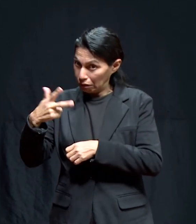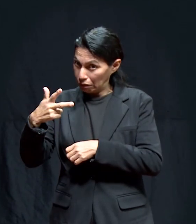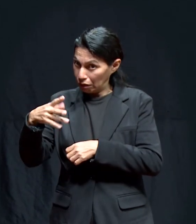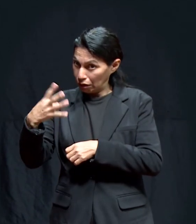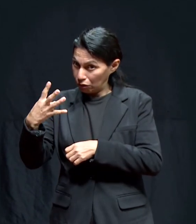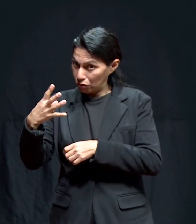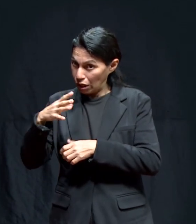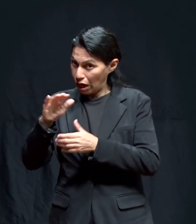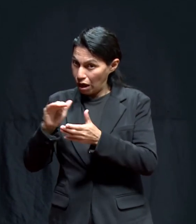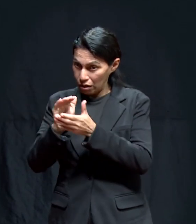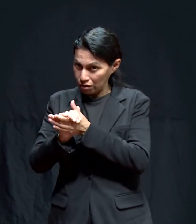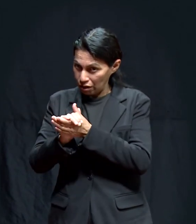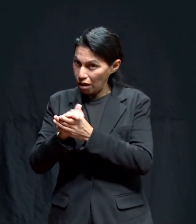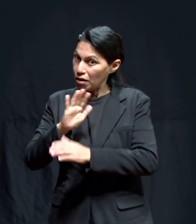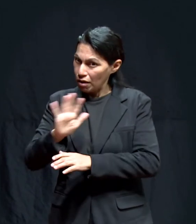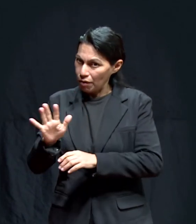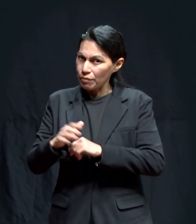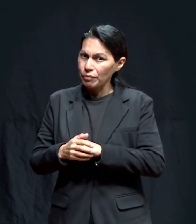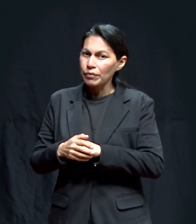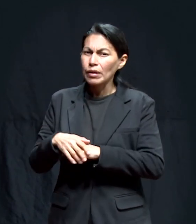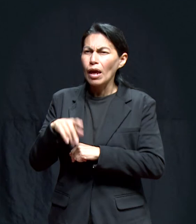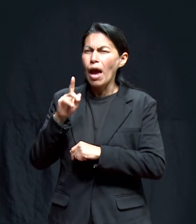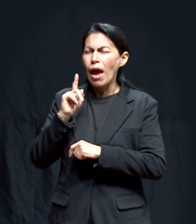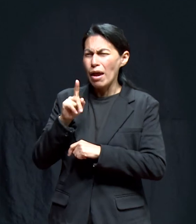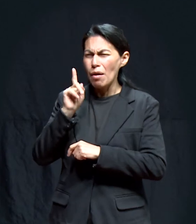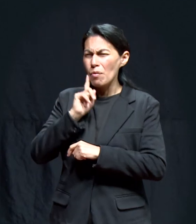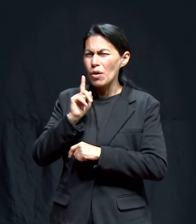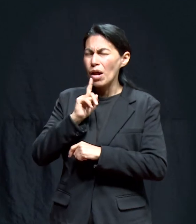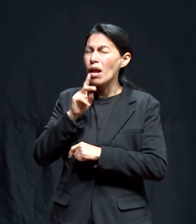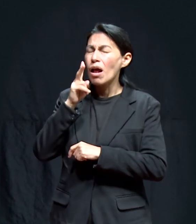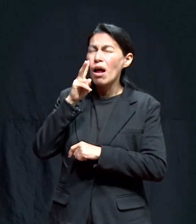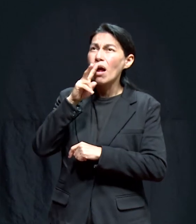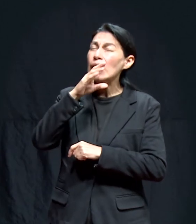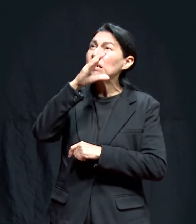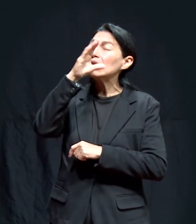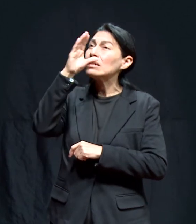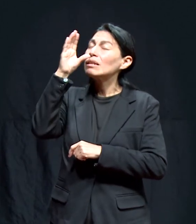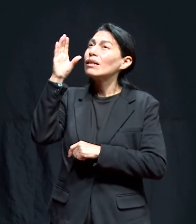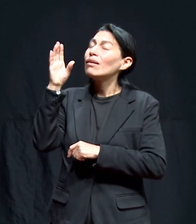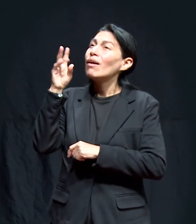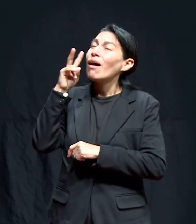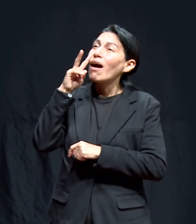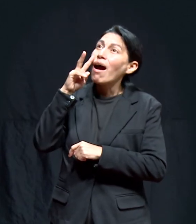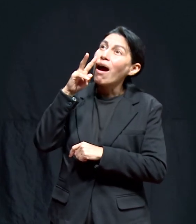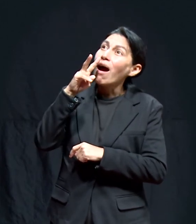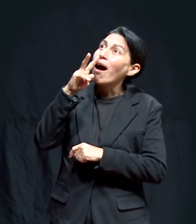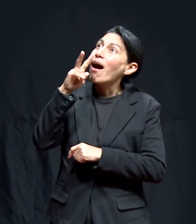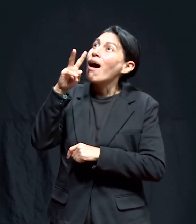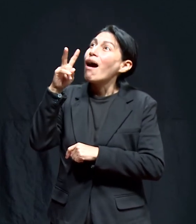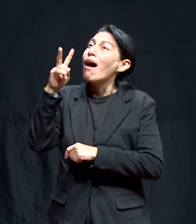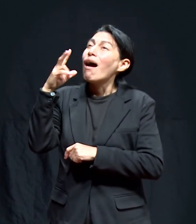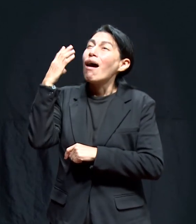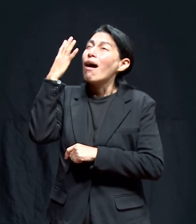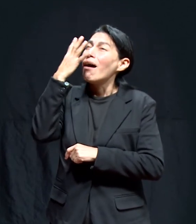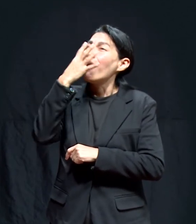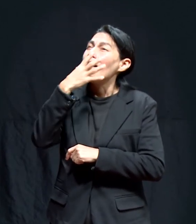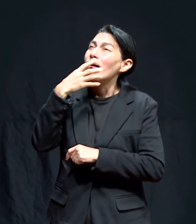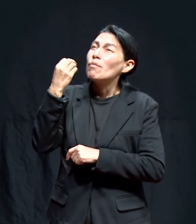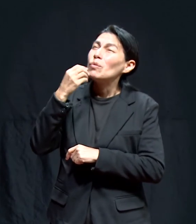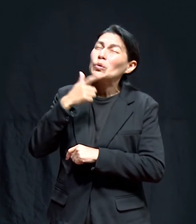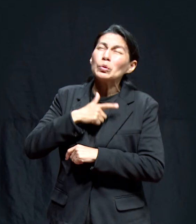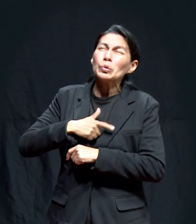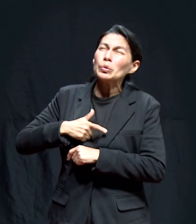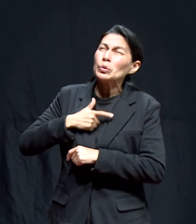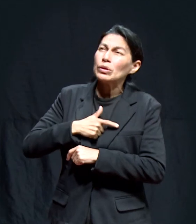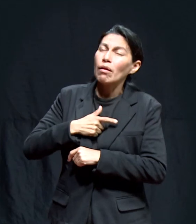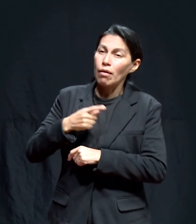y le encantaba contemplar la bóveda celeste, algo que también me heredó a mí. Yo soy fan